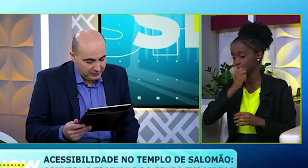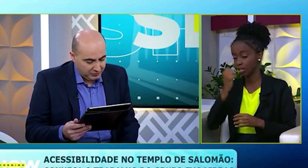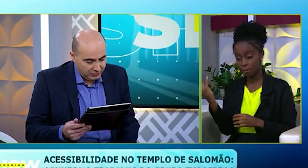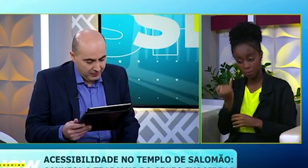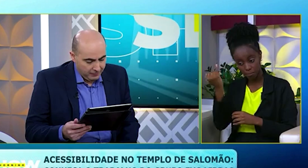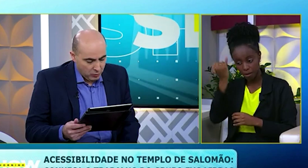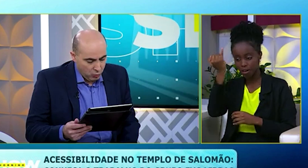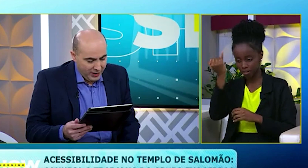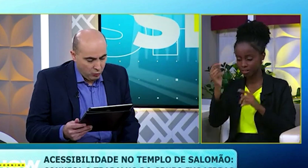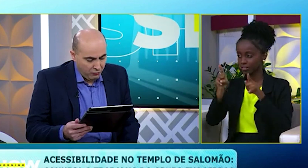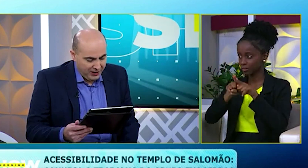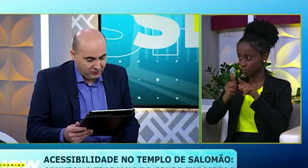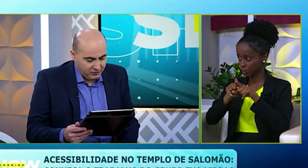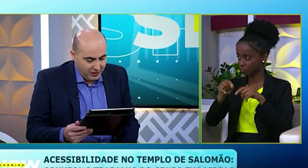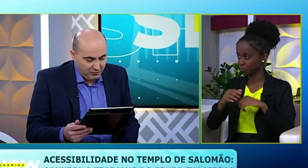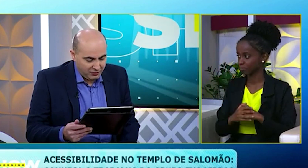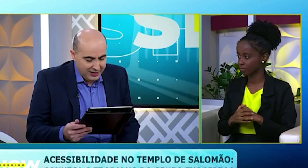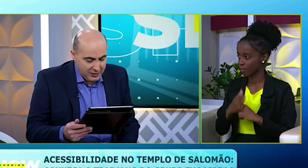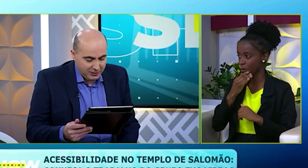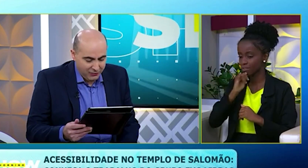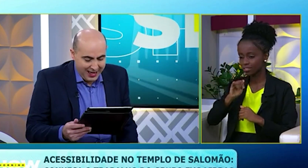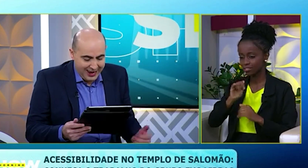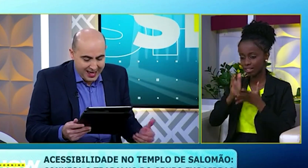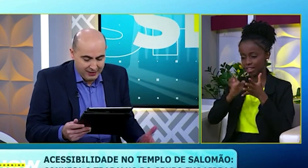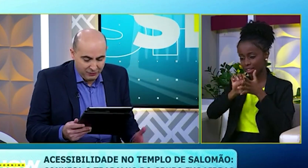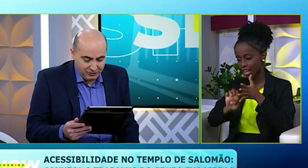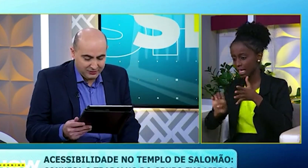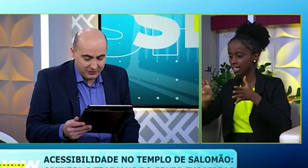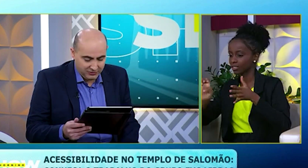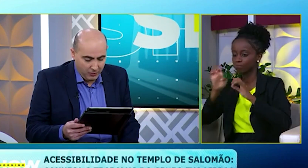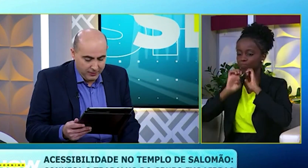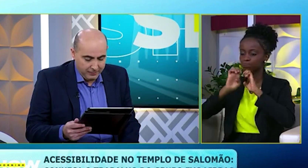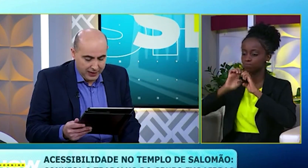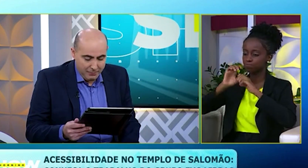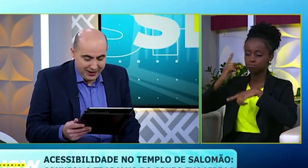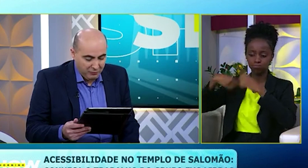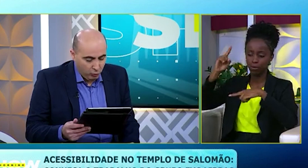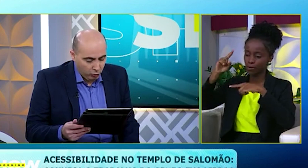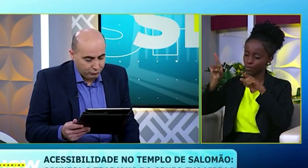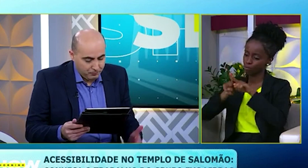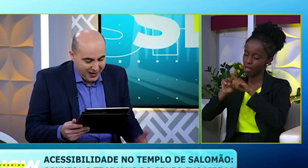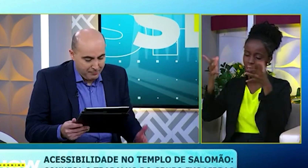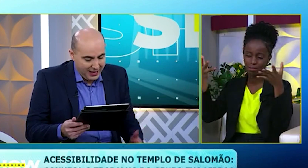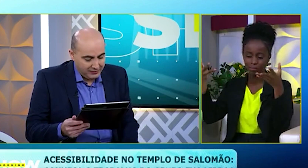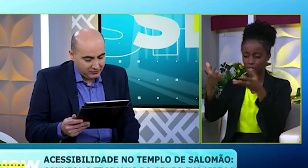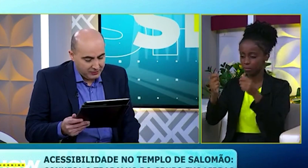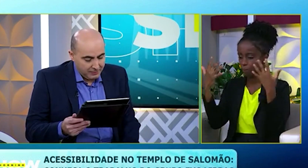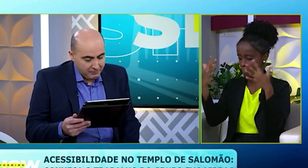importante. O Eigo Veia diz, EVG Libras vai além da evangelização. É maravilhoso.